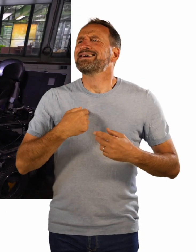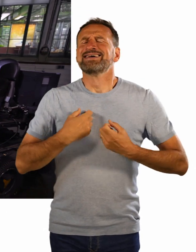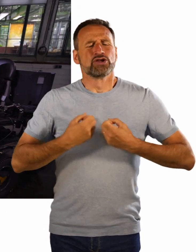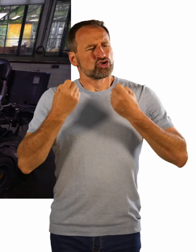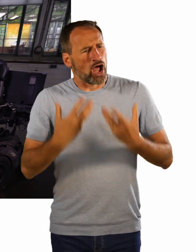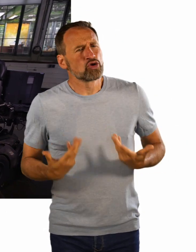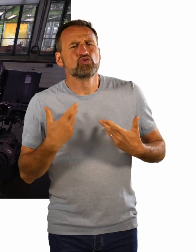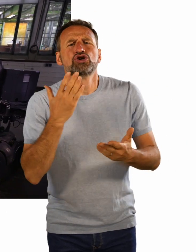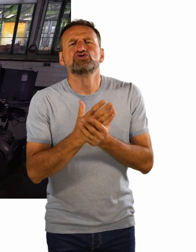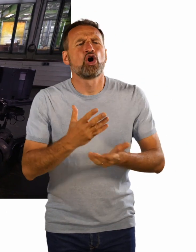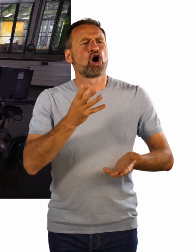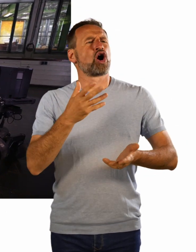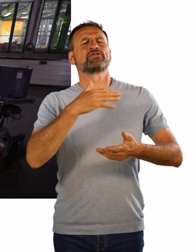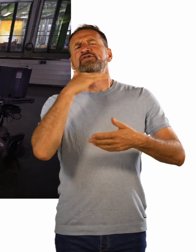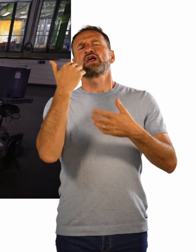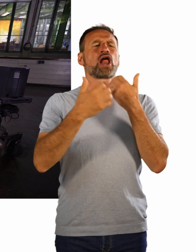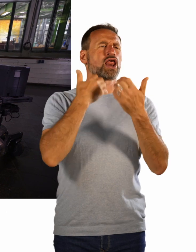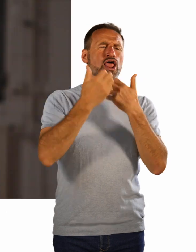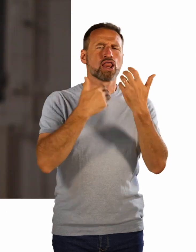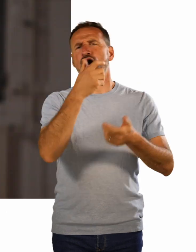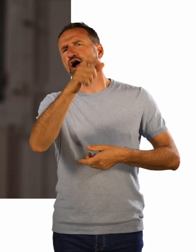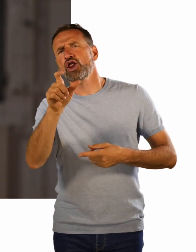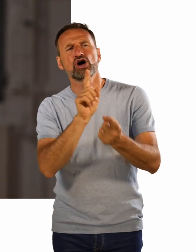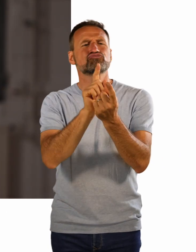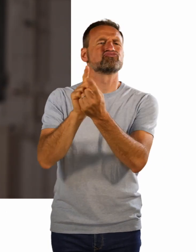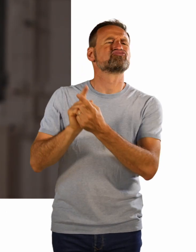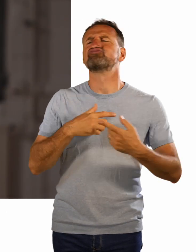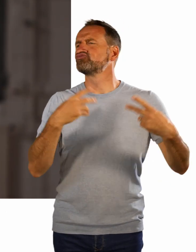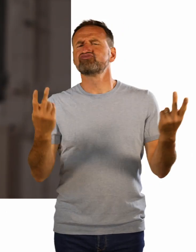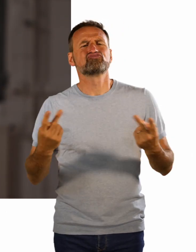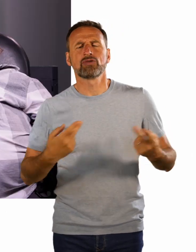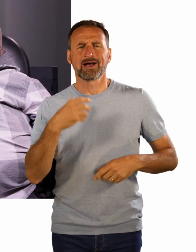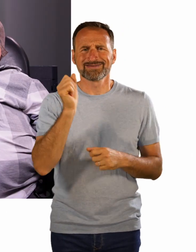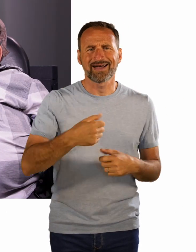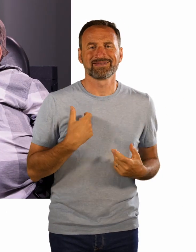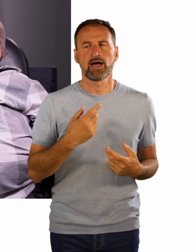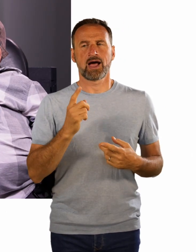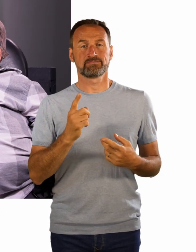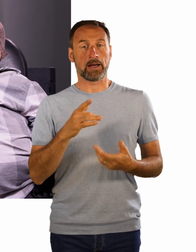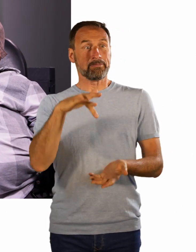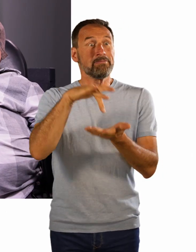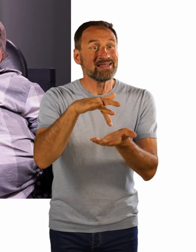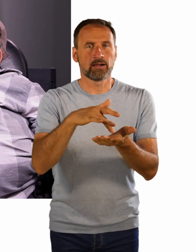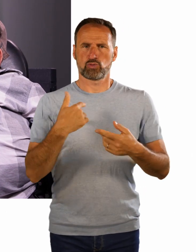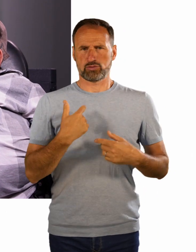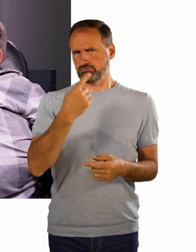Aber ich habe das jetzt nie empfunden, so ich muss jetzt darum kämpfen, im Mittelpunkt zu stehen oder so. Was ist deine musikalische Ausbildung dann später geworden?